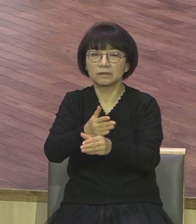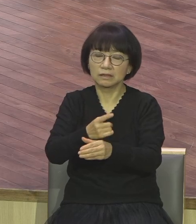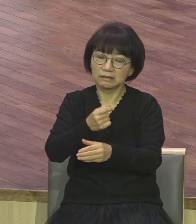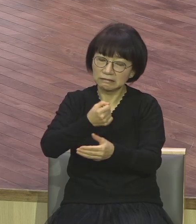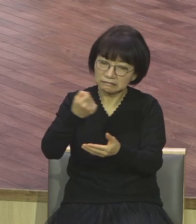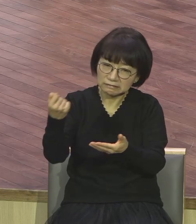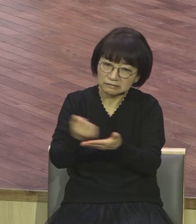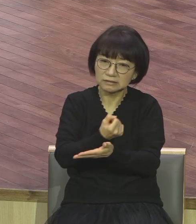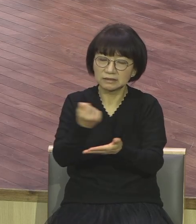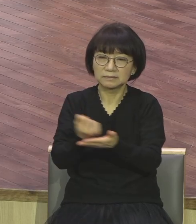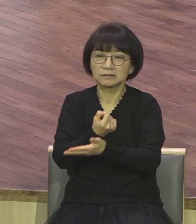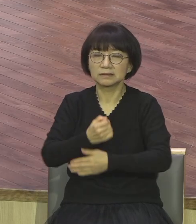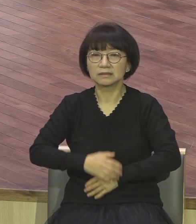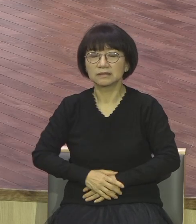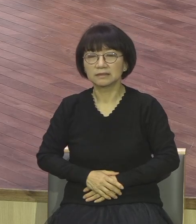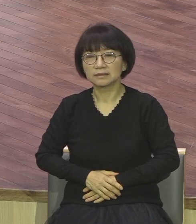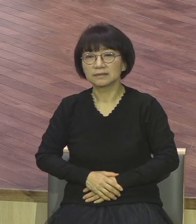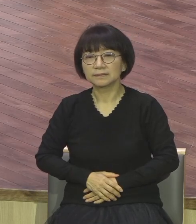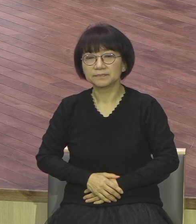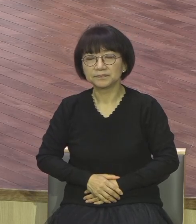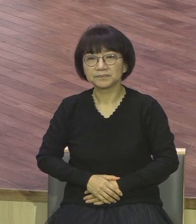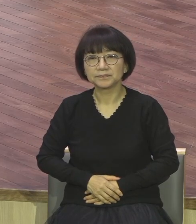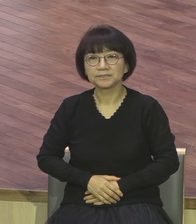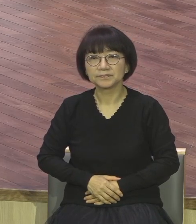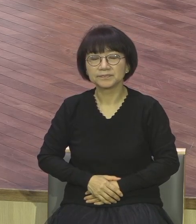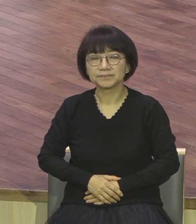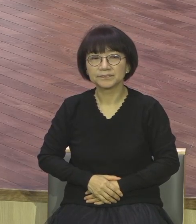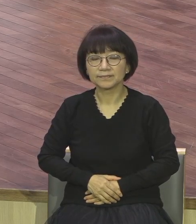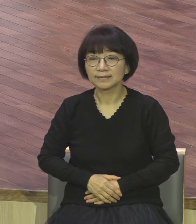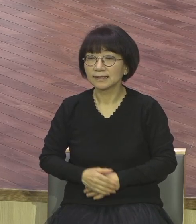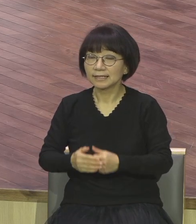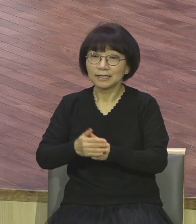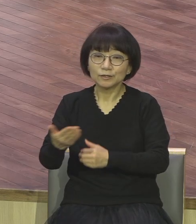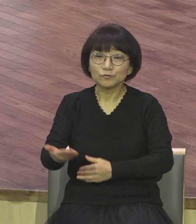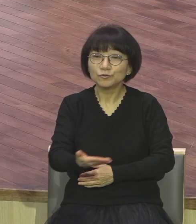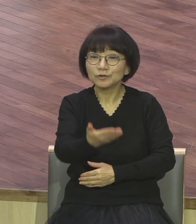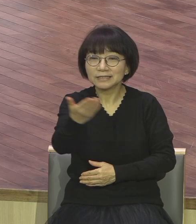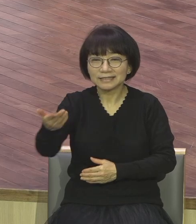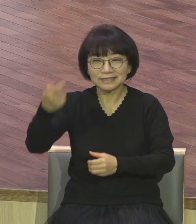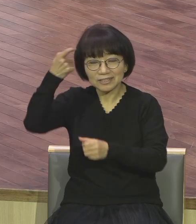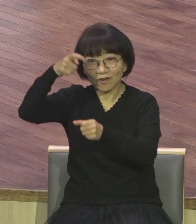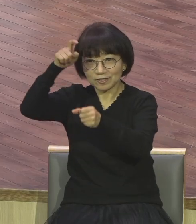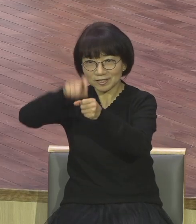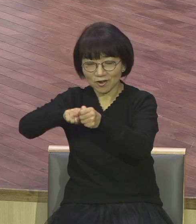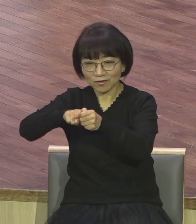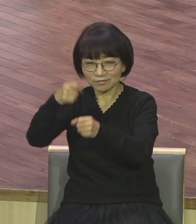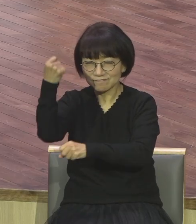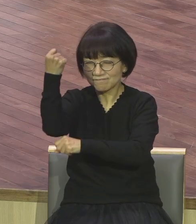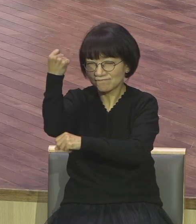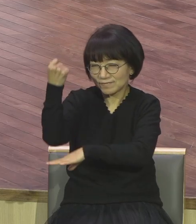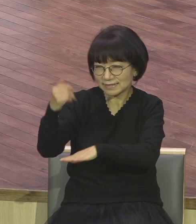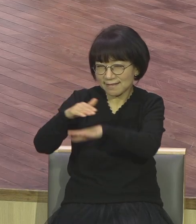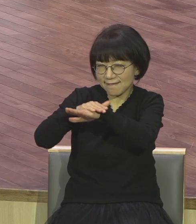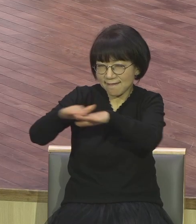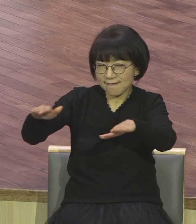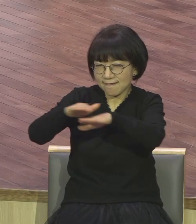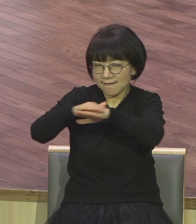발버둥을 치는 겁니다 그래서 우리는 영적인 본질 문제를 해결하는 힘을 가지고 있어야 돼요 영적